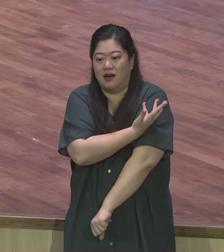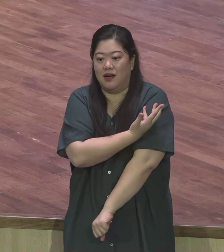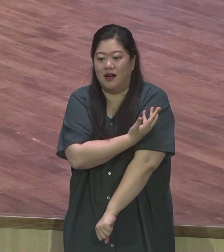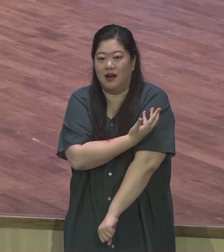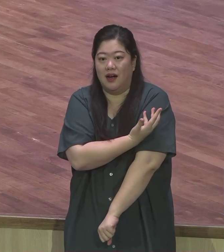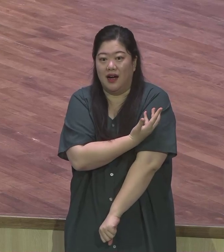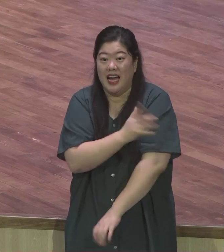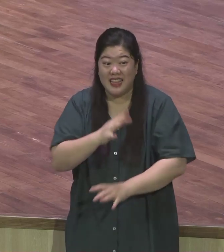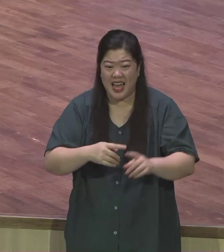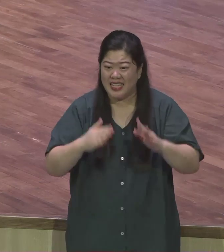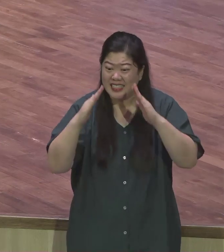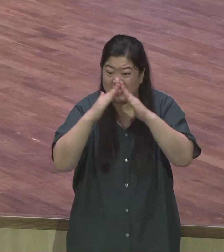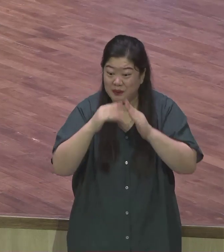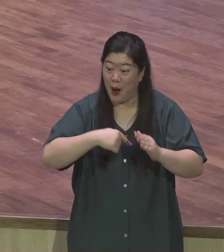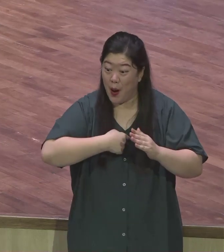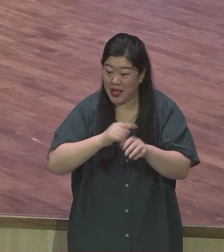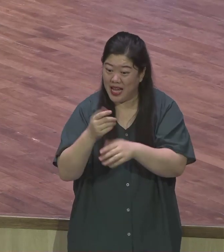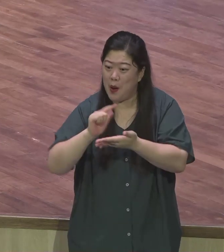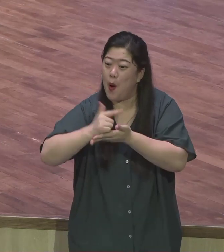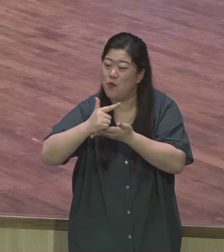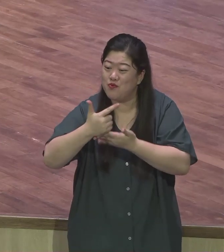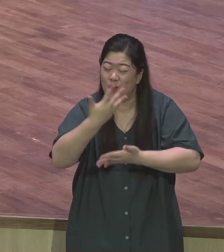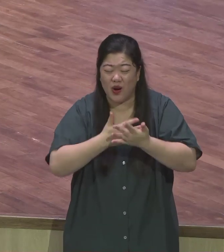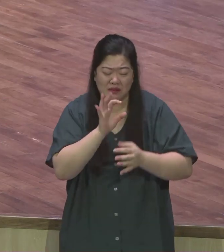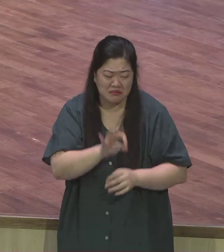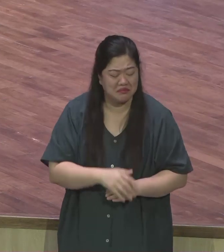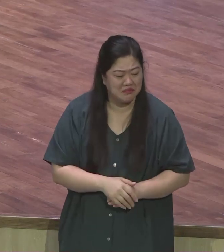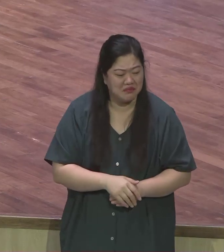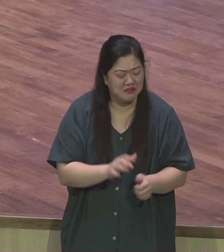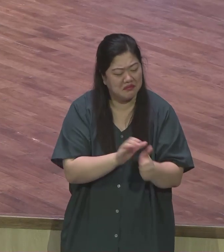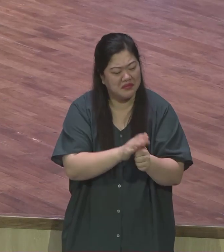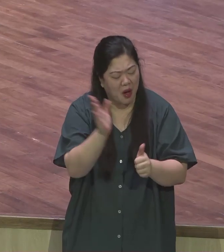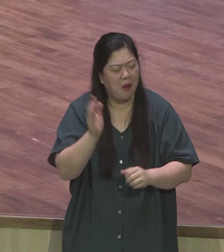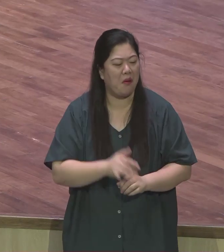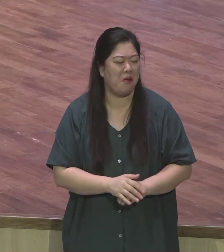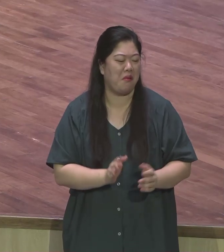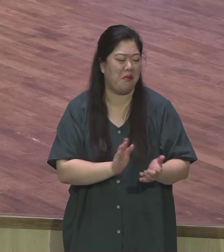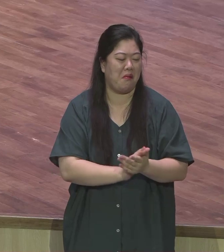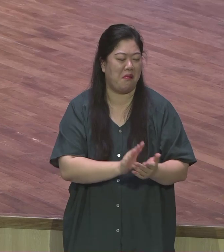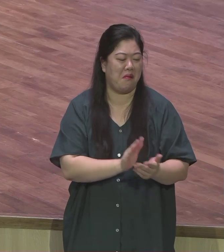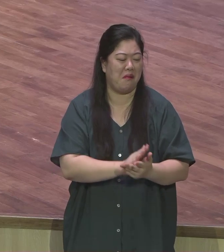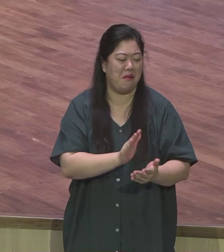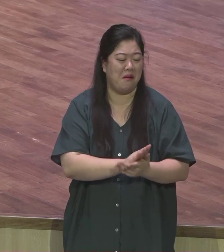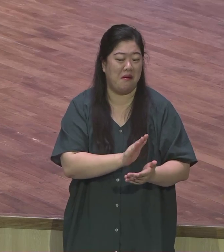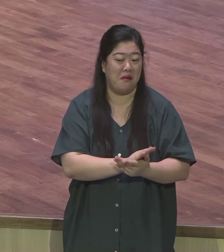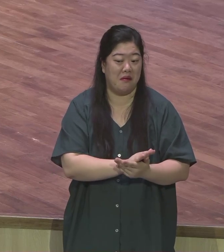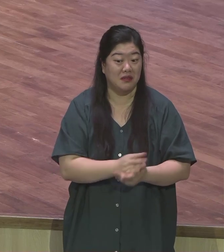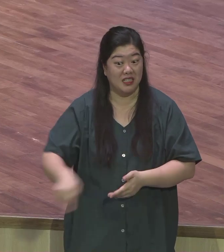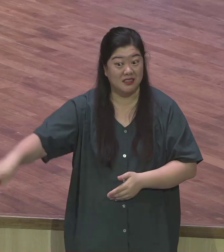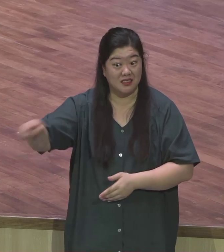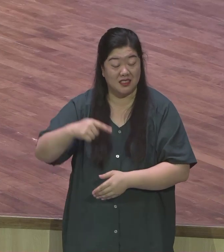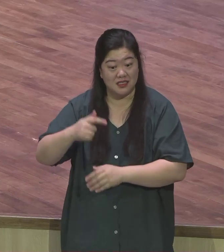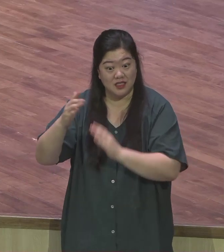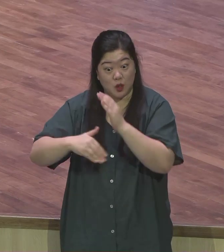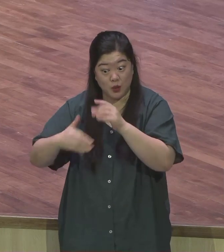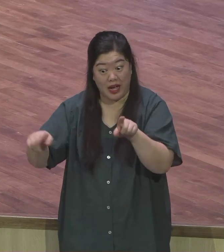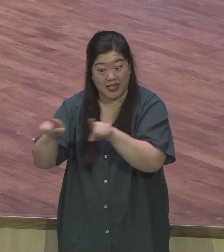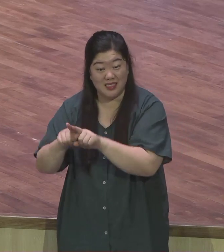교회에서 이러니까 공감을 하셨다라는 거죠 같이 그 죄의 짐을 같이 치고 그 무거운 걸 느끼시다가 딱 벗겨지니까 같이 막 자유해방을